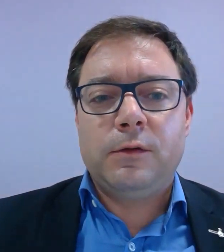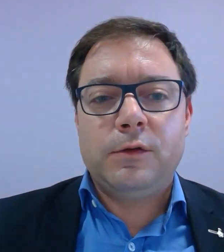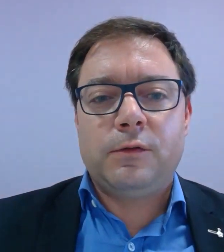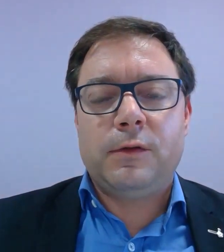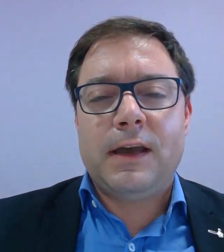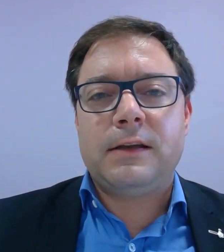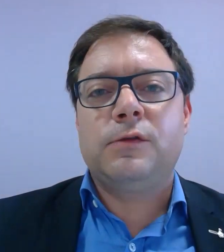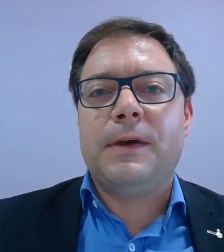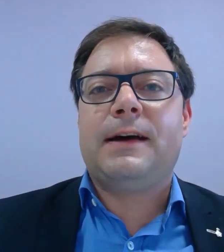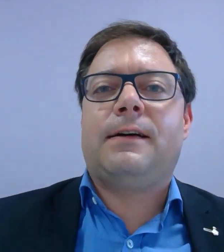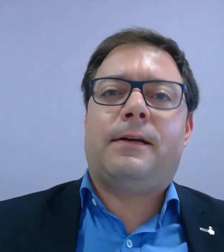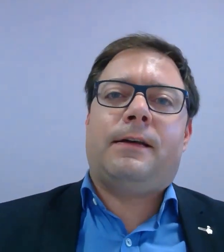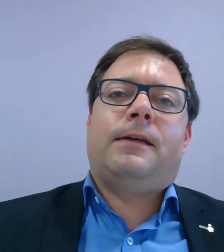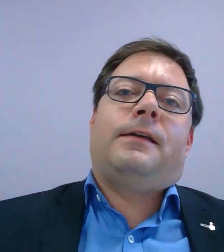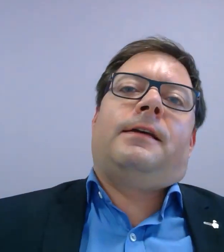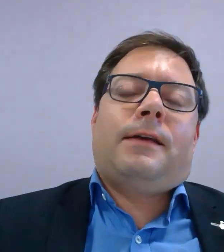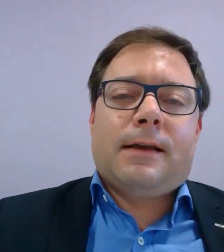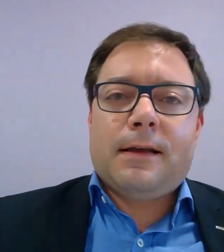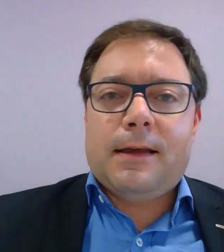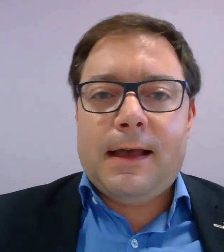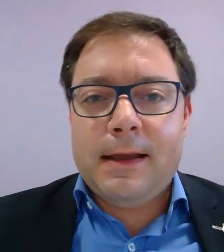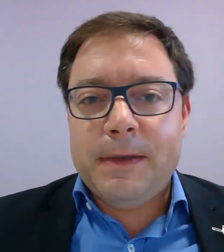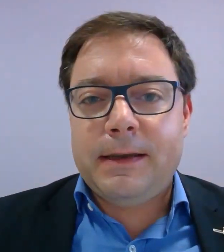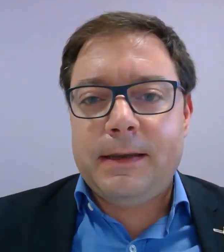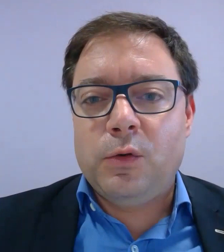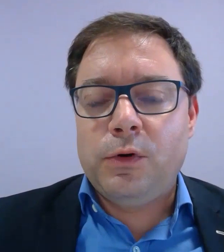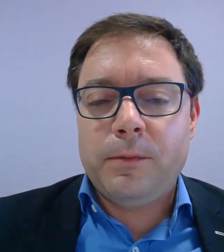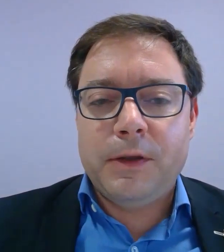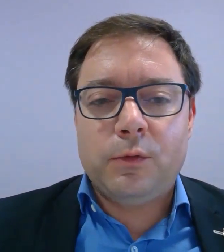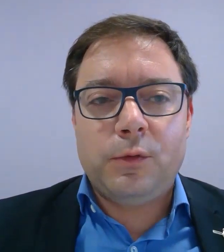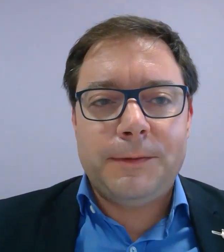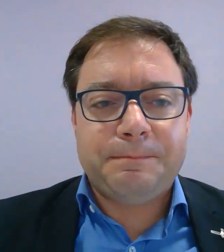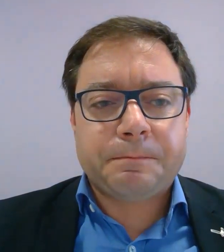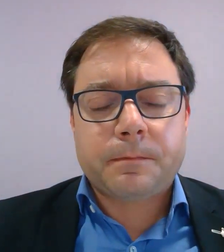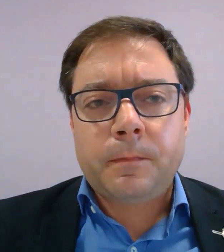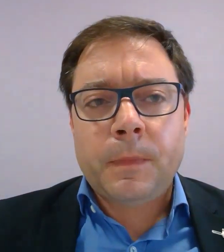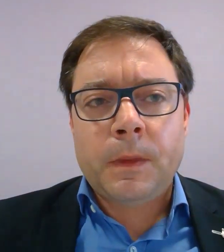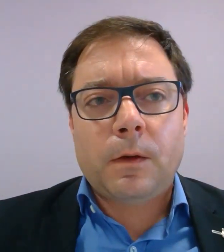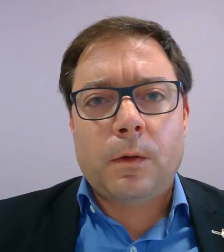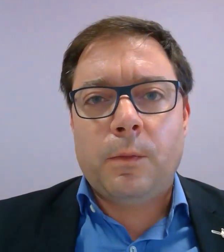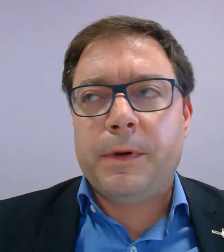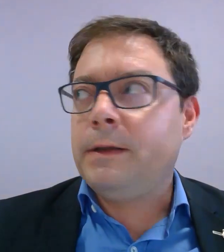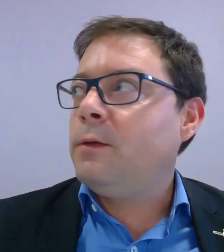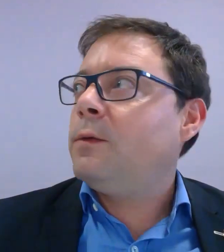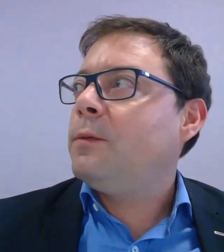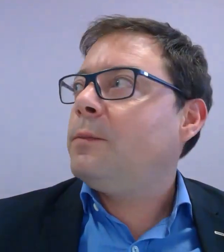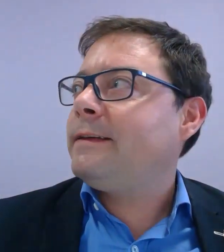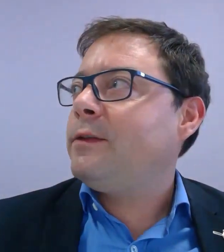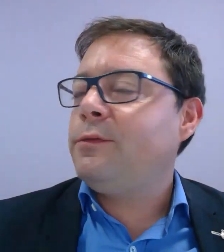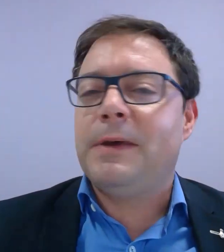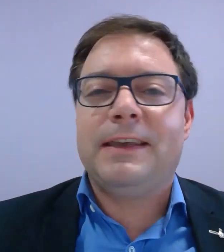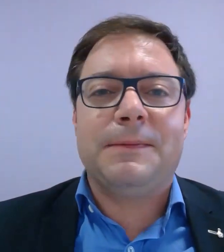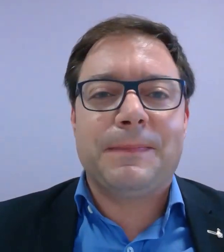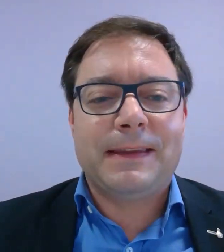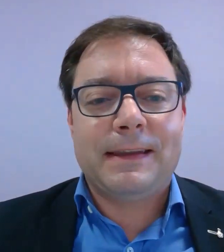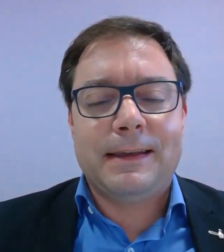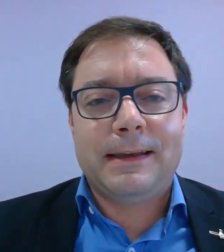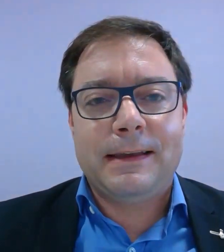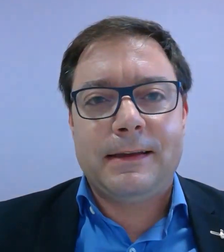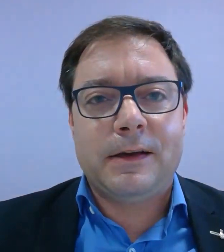Je suis Pierre Denisiot, je suis adjoint au maire à la mairie de Boulogne-Biancourt, auprès de Pierre-Christophe Baguet. Et